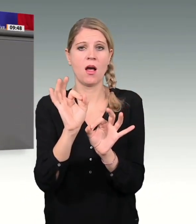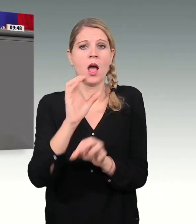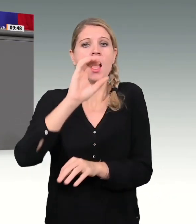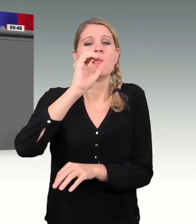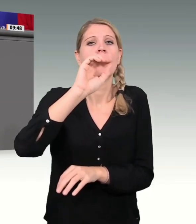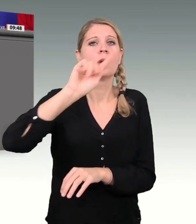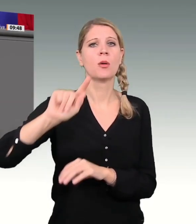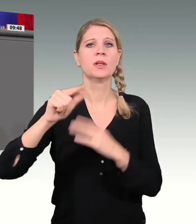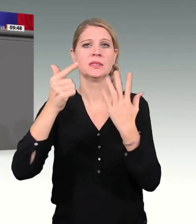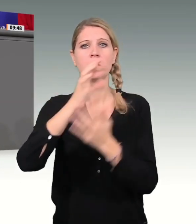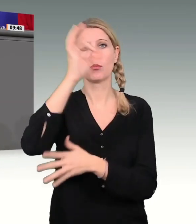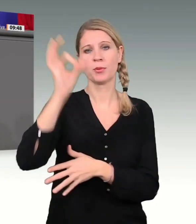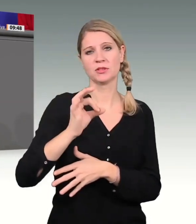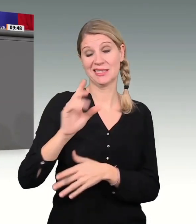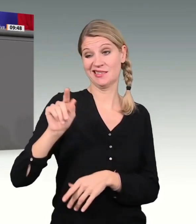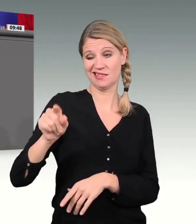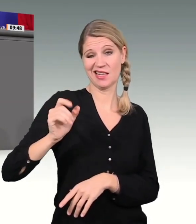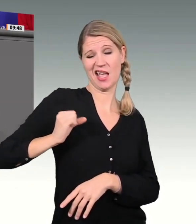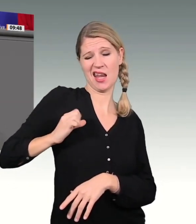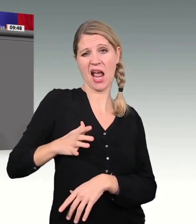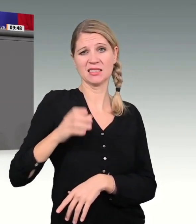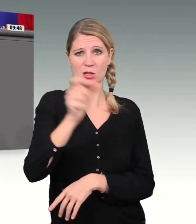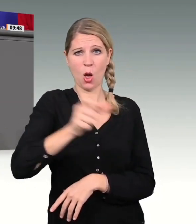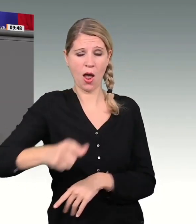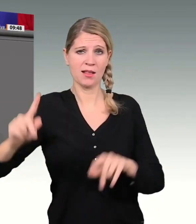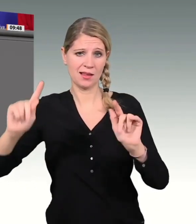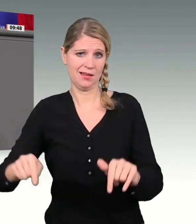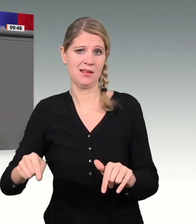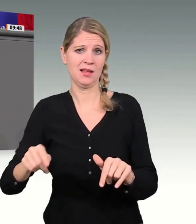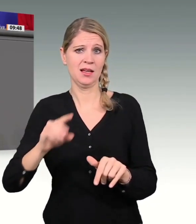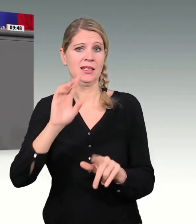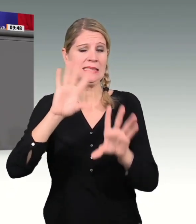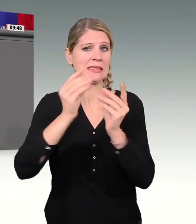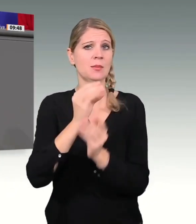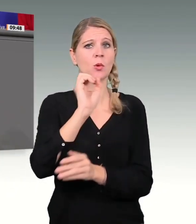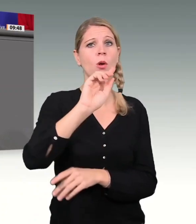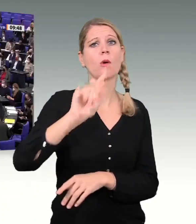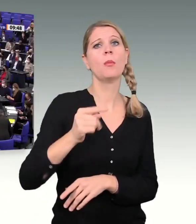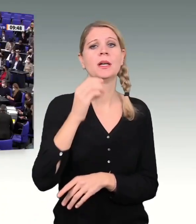hätten wir hohe Einnahmen. Das wäre der richtige Weg. Das wäre sozial gerecht und nachhaltig. Vielen Dank.